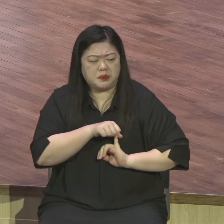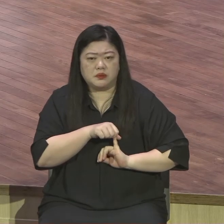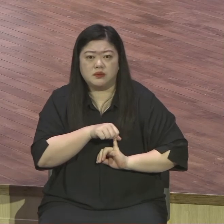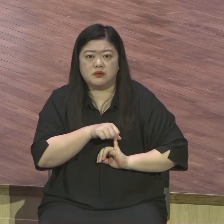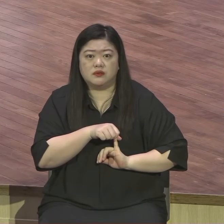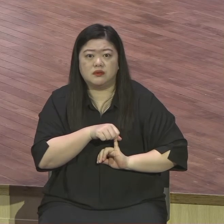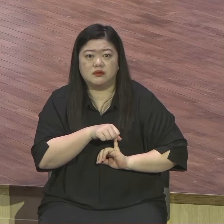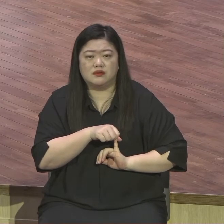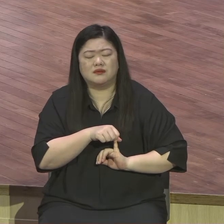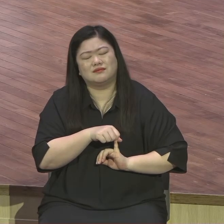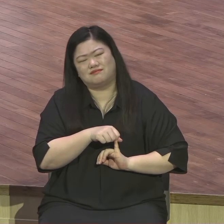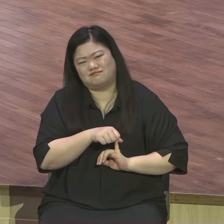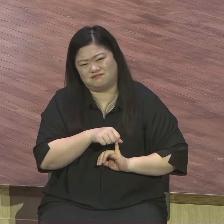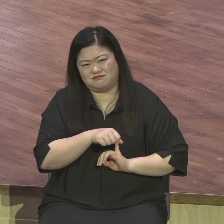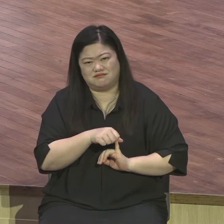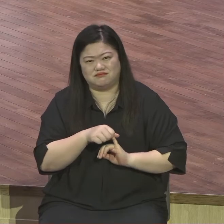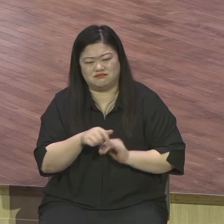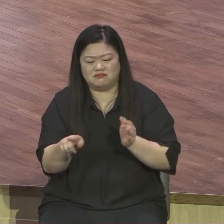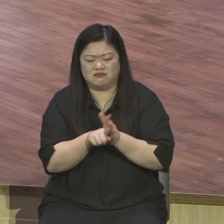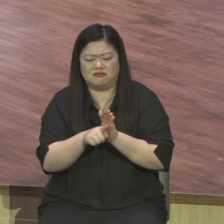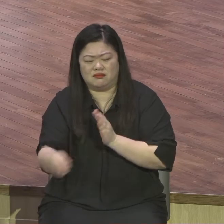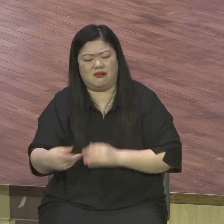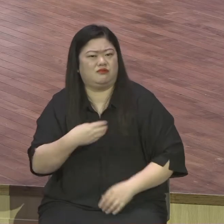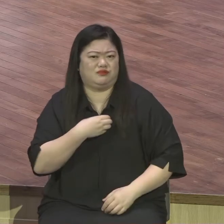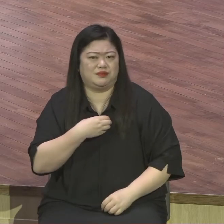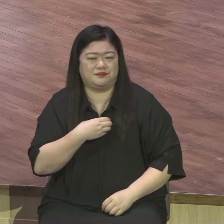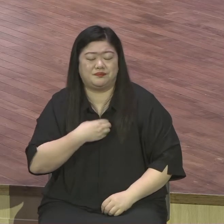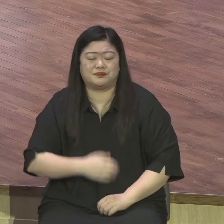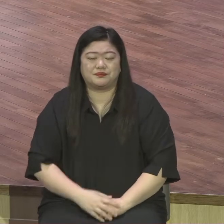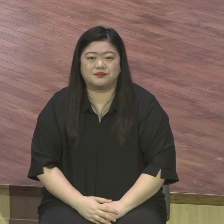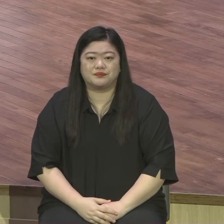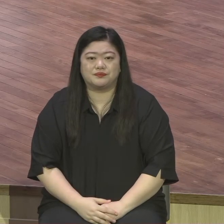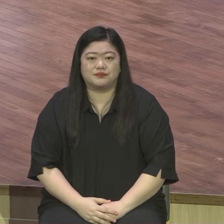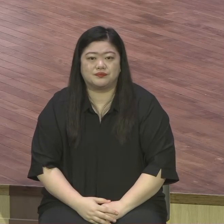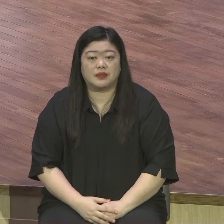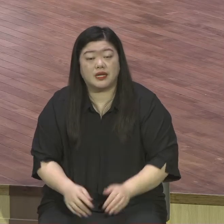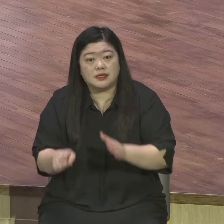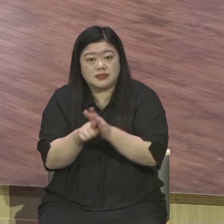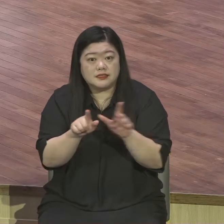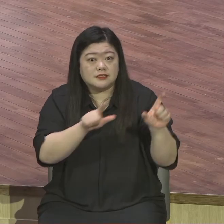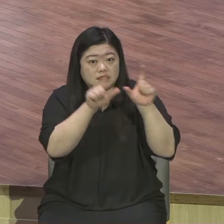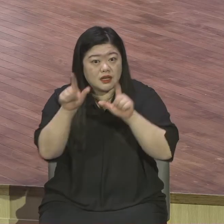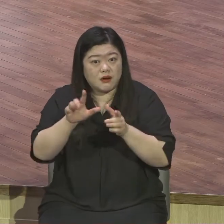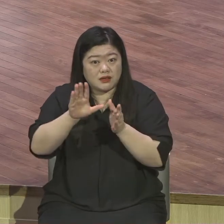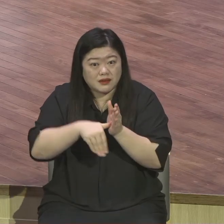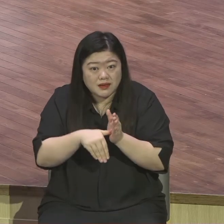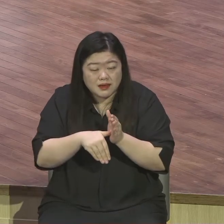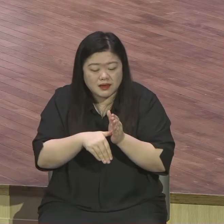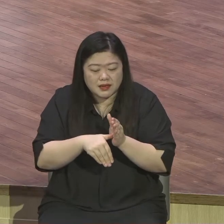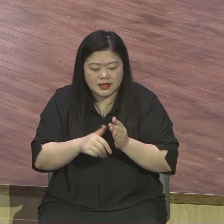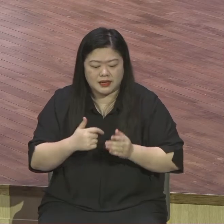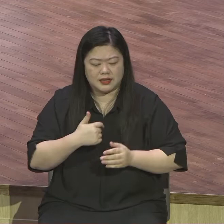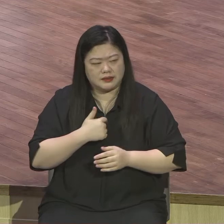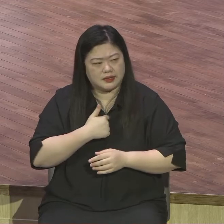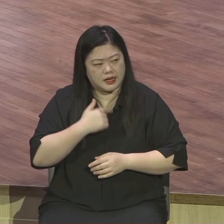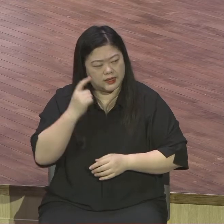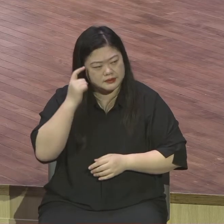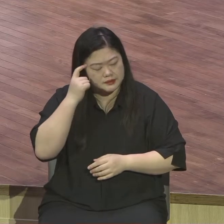우리가 신앙생활을 하면서요. 정말 가져오셔야 될 것이 자기 기준이 아니에요. 언제나